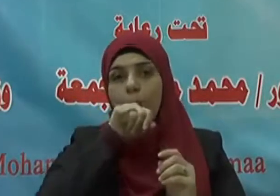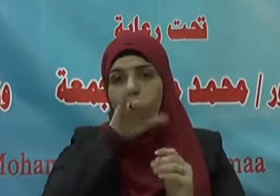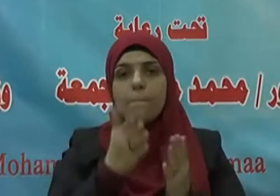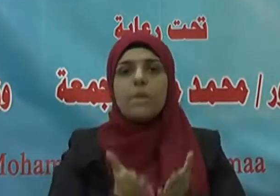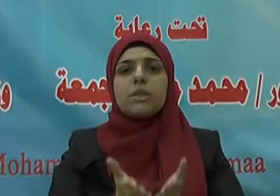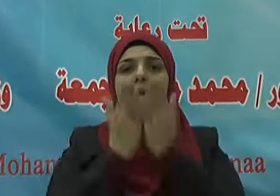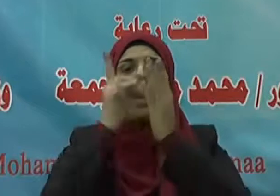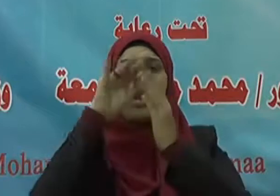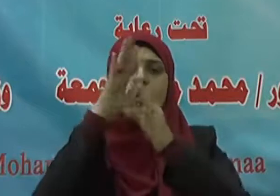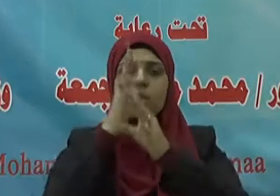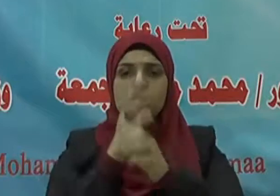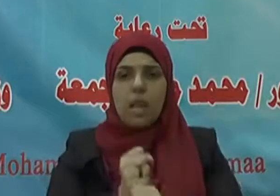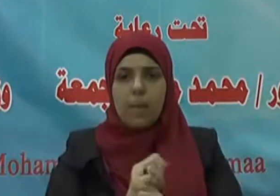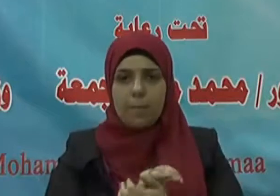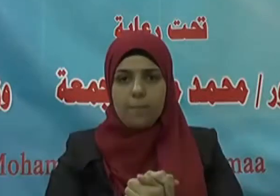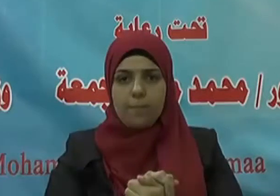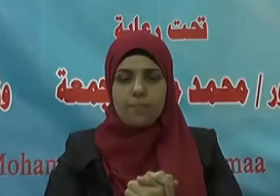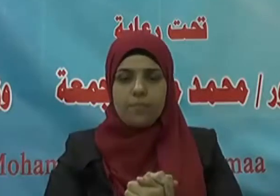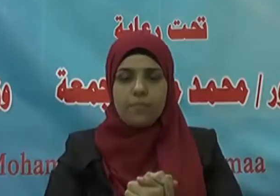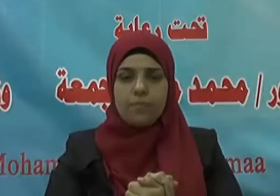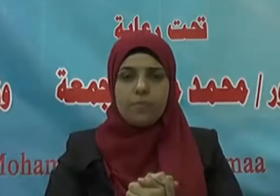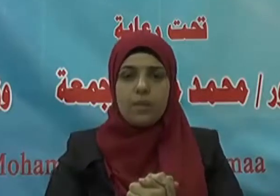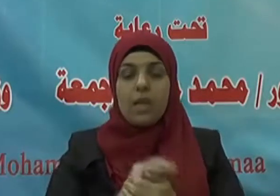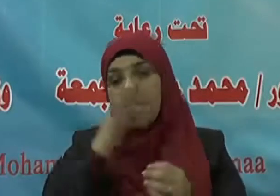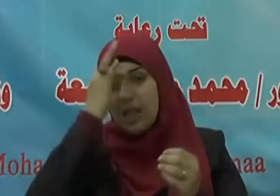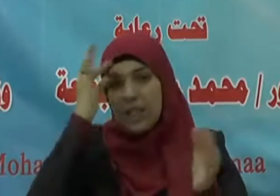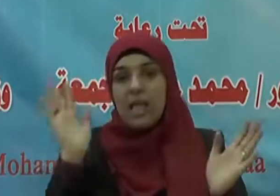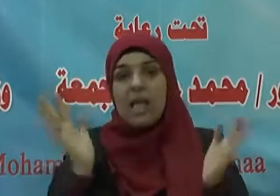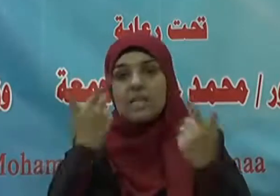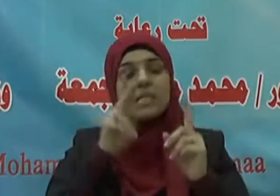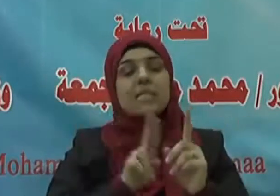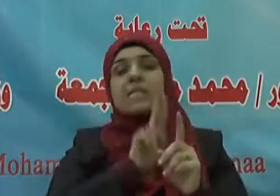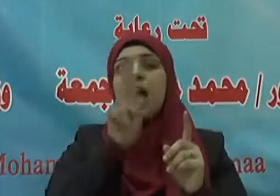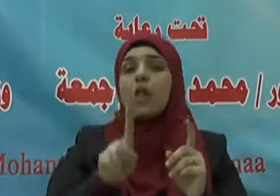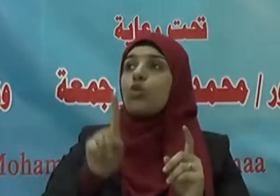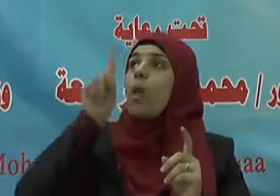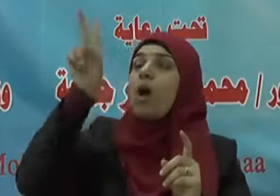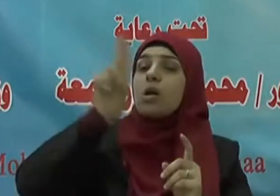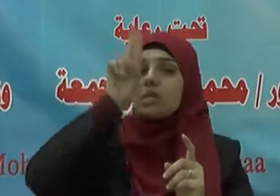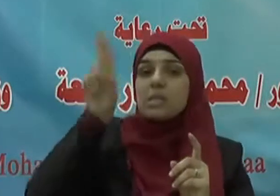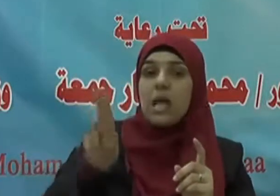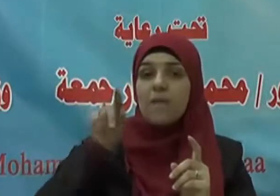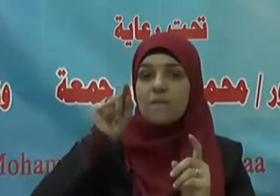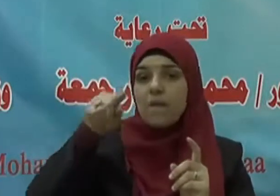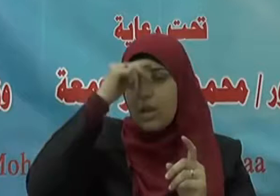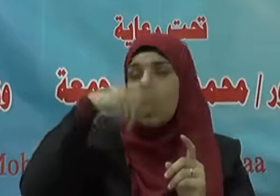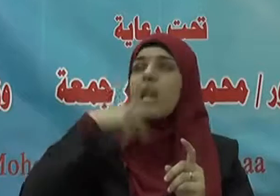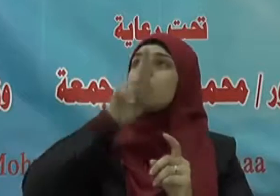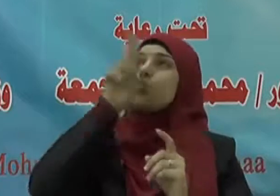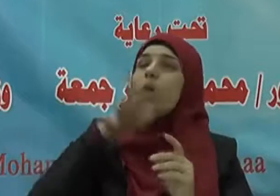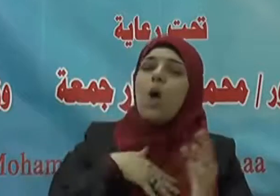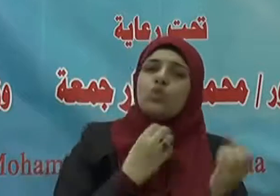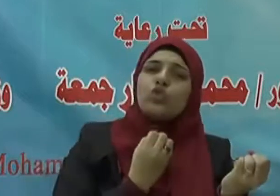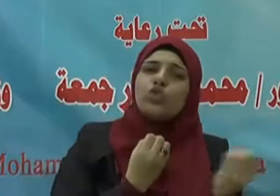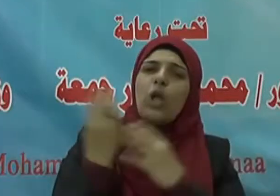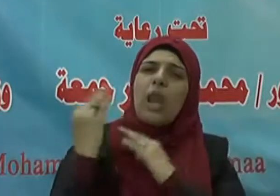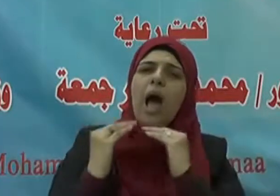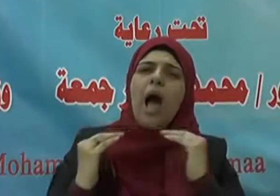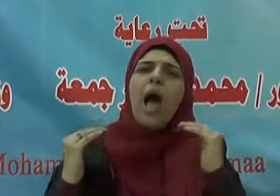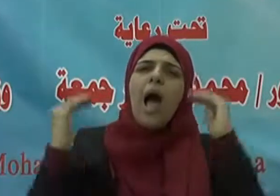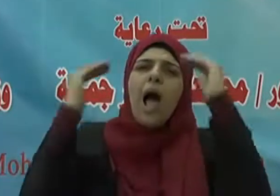نبينا صلى الله عليه وسلم فإذا سألتم الله فسلوه الفردوس